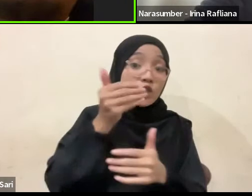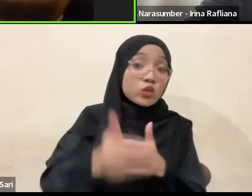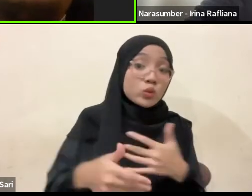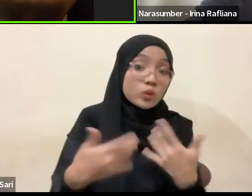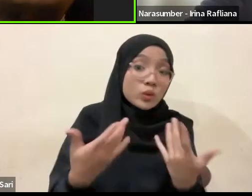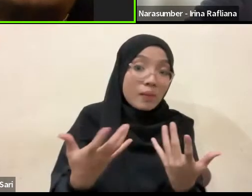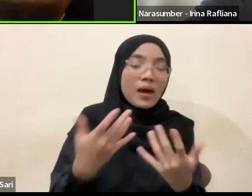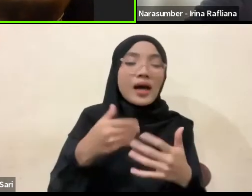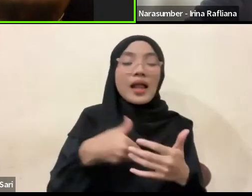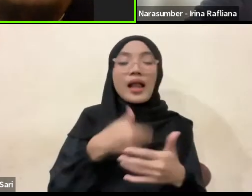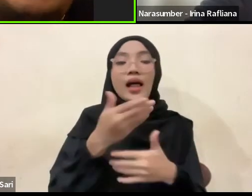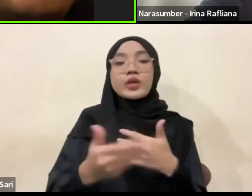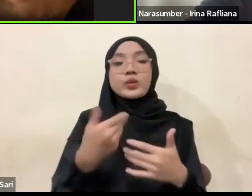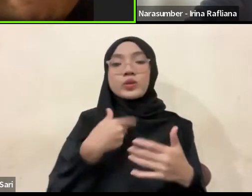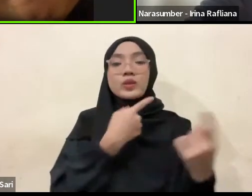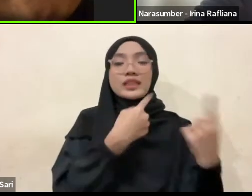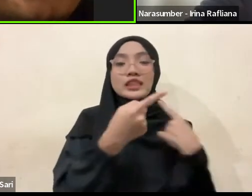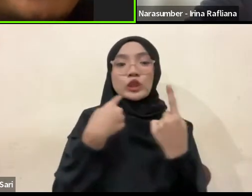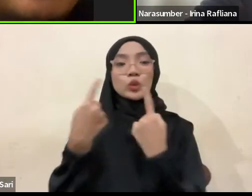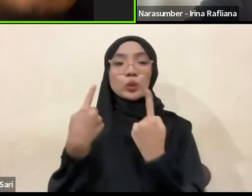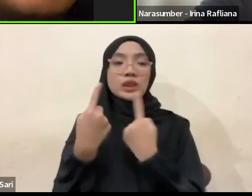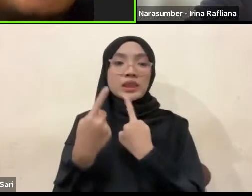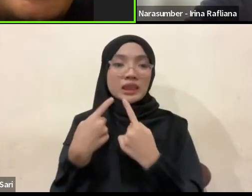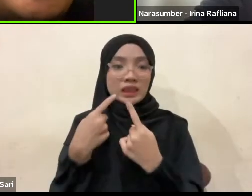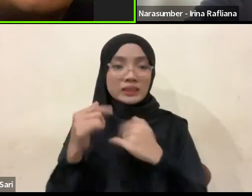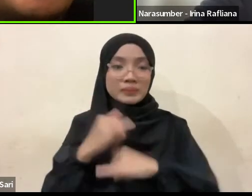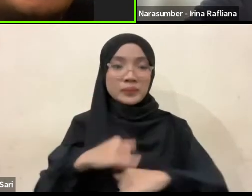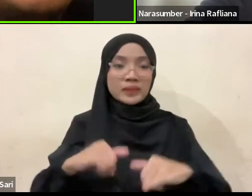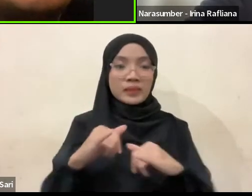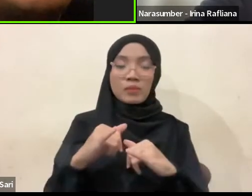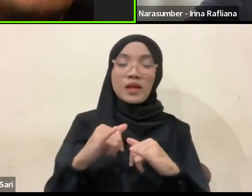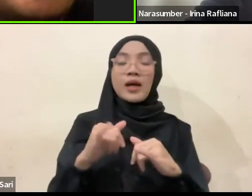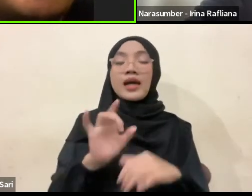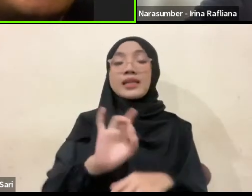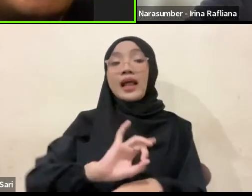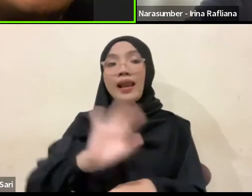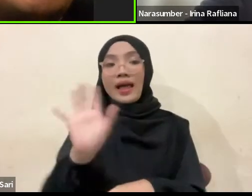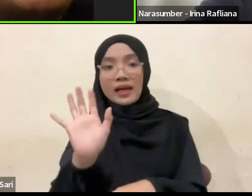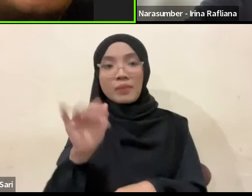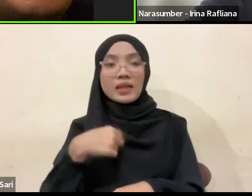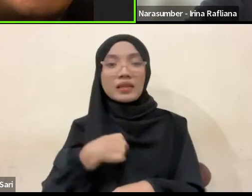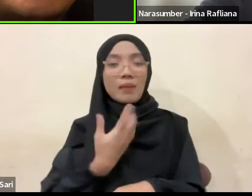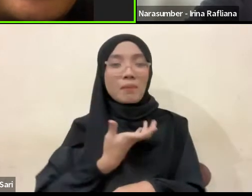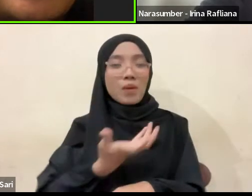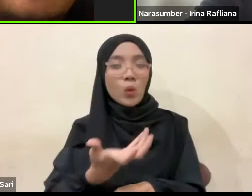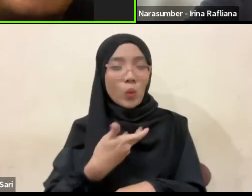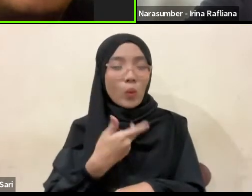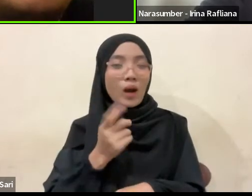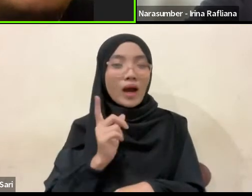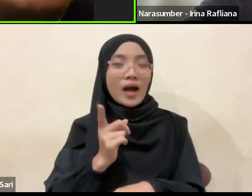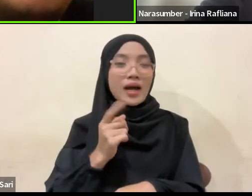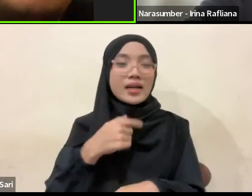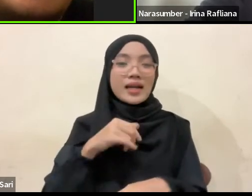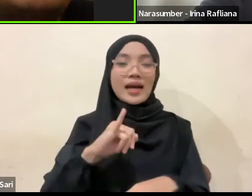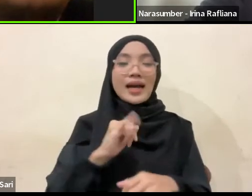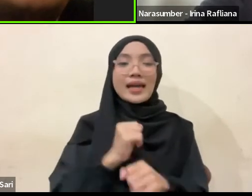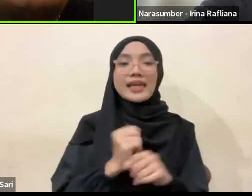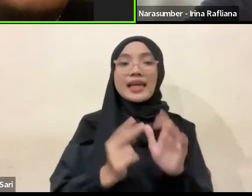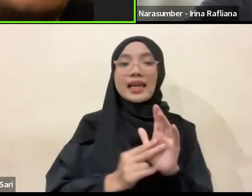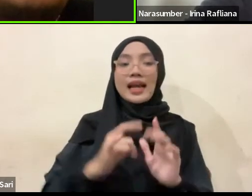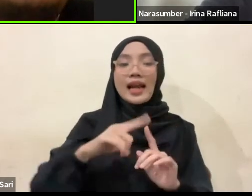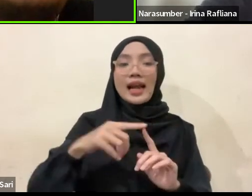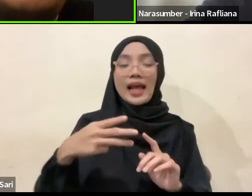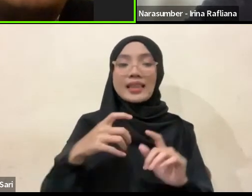sesi diskusi. Selain itu nanti kita juga akan ada sesi Ignite Stik dan